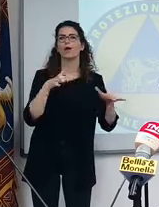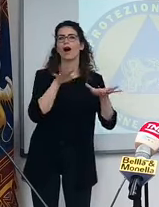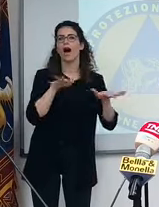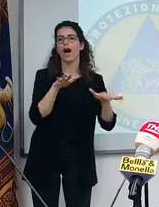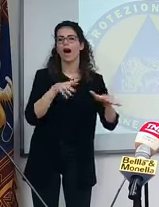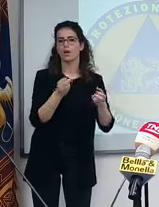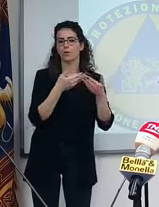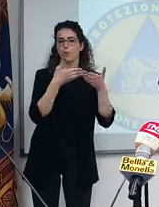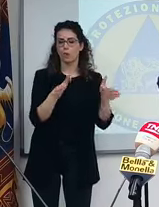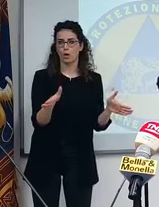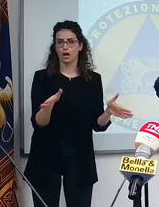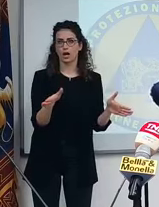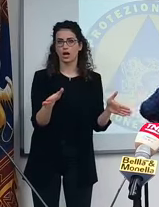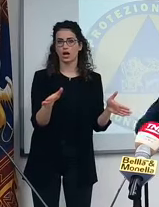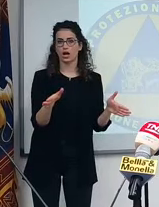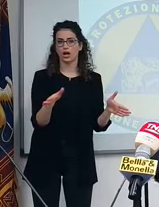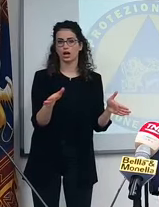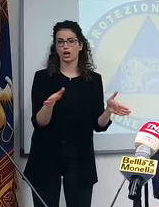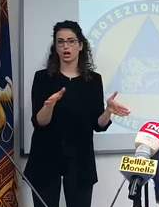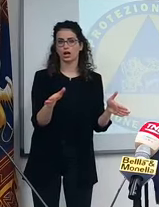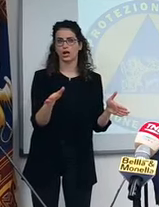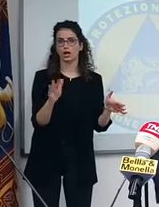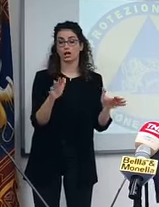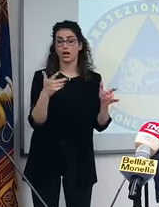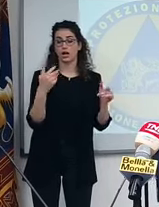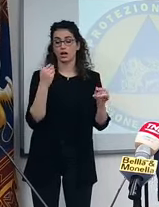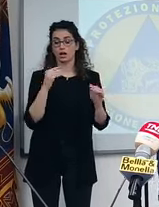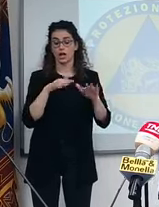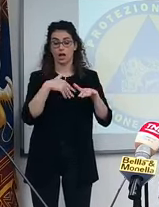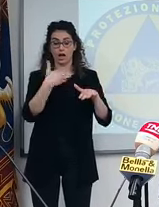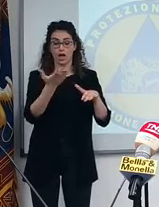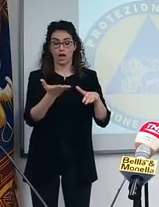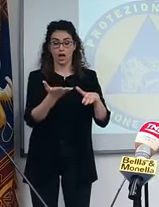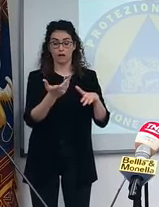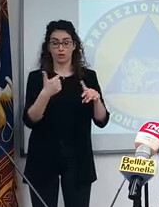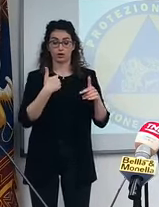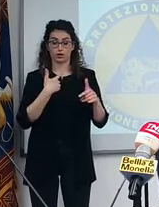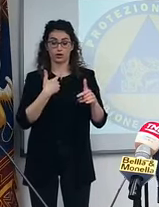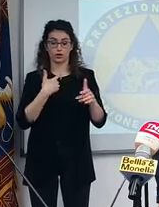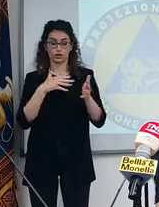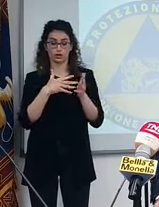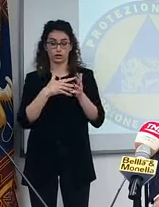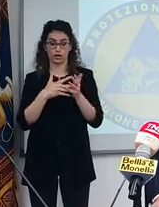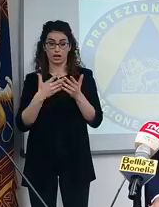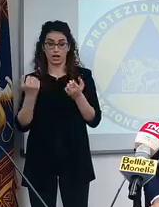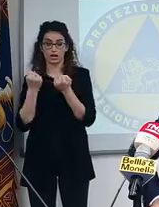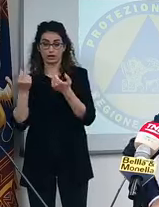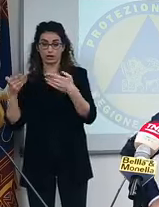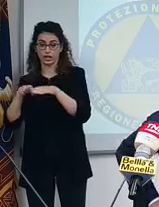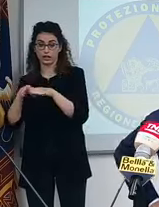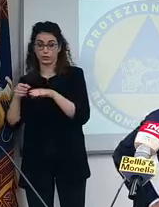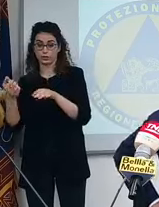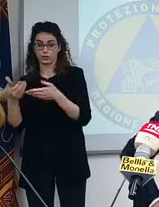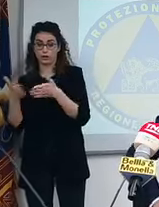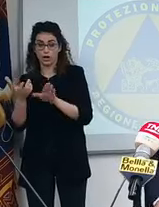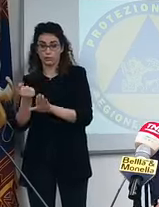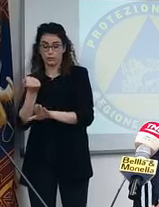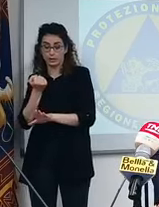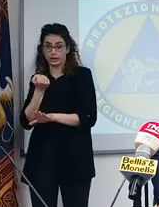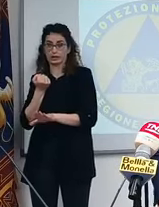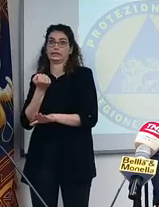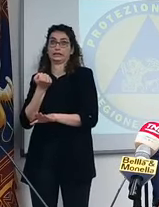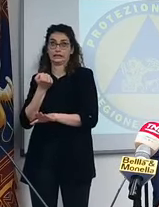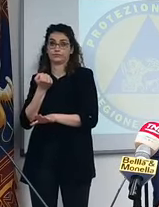Pensare che siano quelli all'aperto più difficoltosi di altre attività chiuso che avevano aperte due mesi prima... Vedo dura.